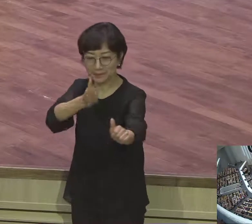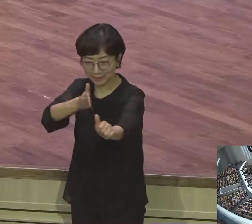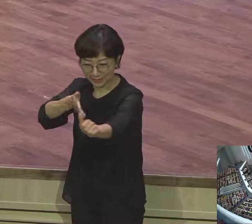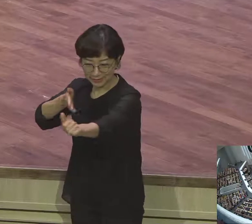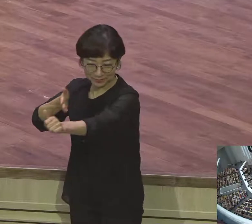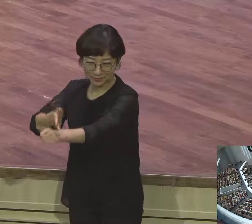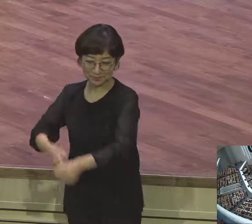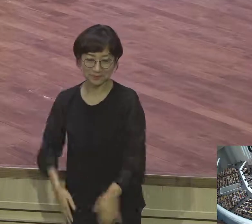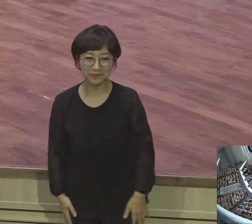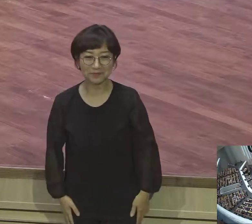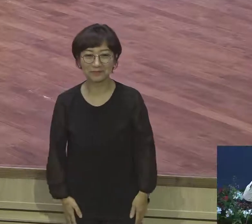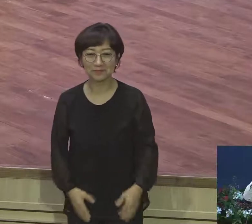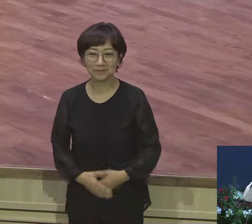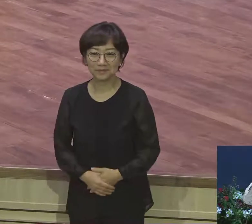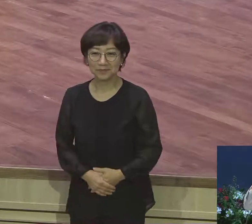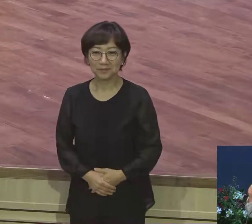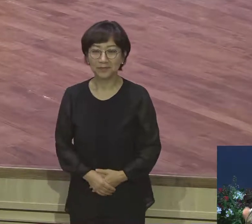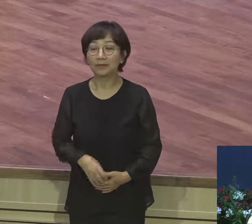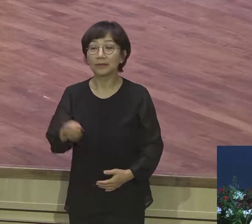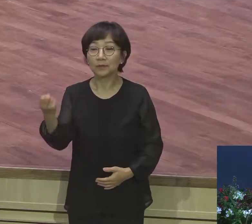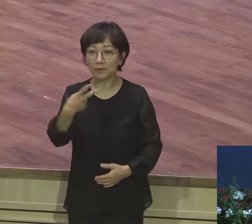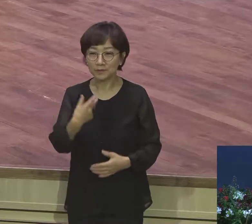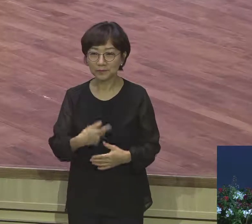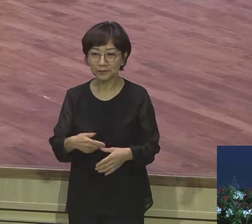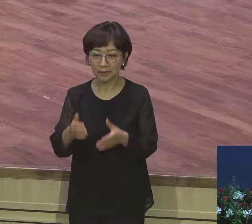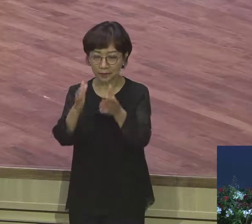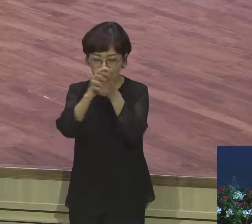또 하세요 기도는 시간 낭비가 아닙니다